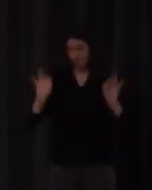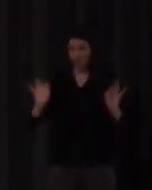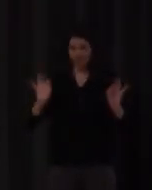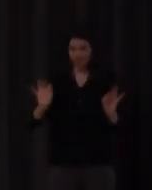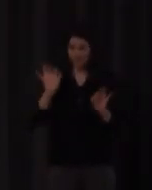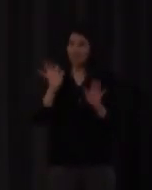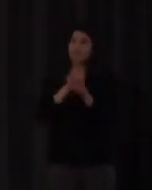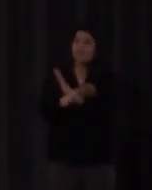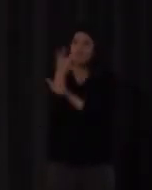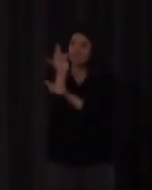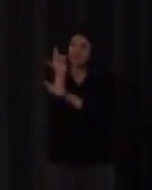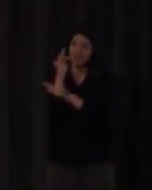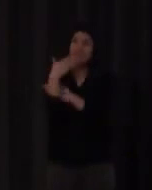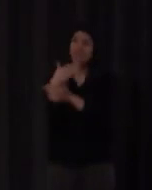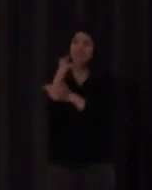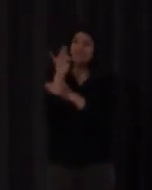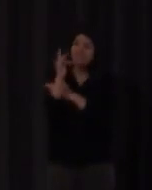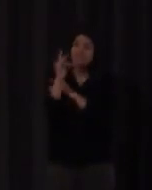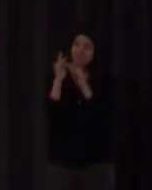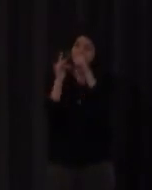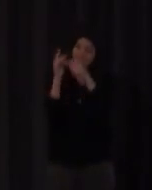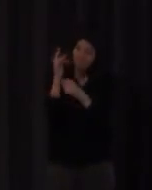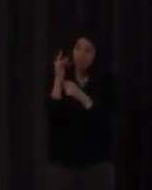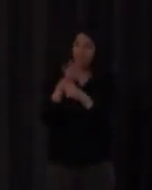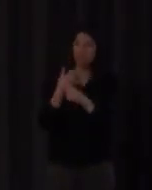articular todas las cuestiones ¿de acuerdo?